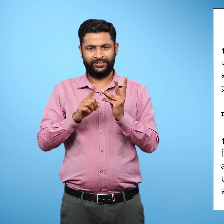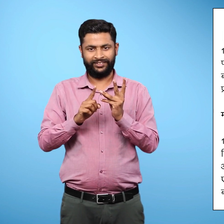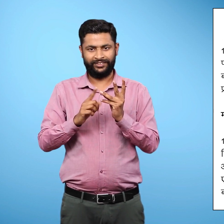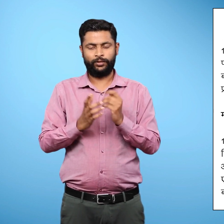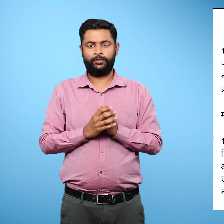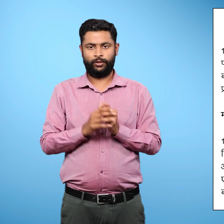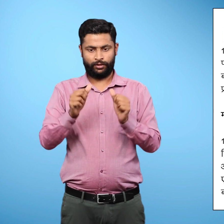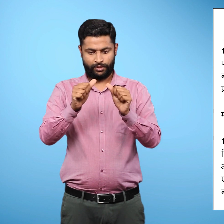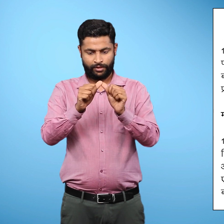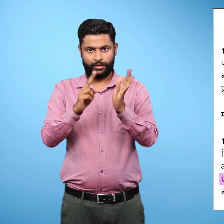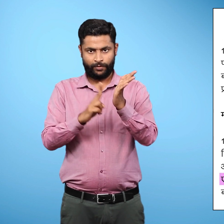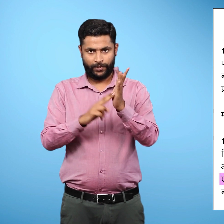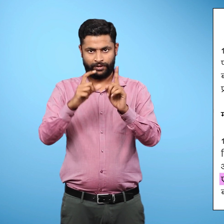तथा एंडीज